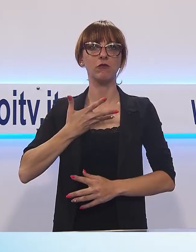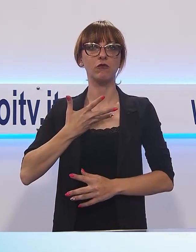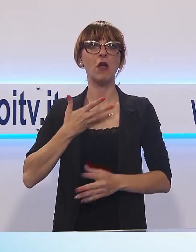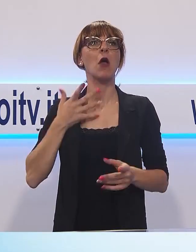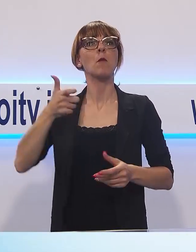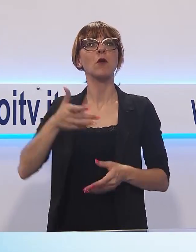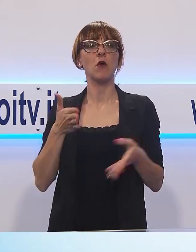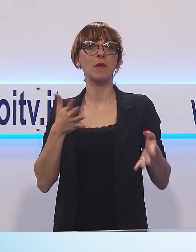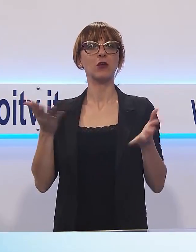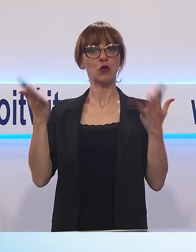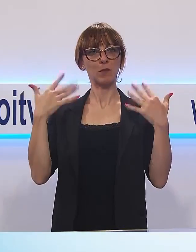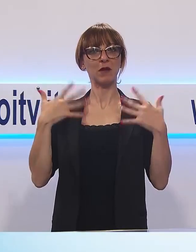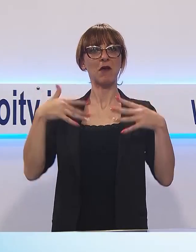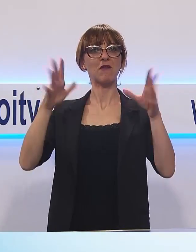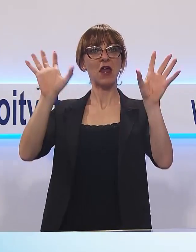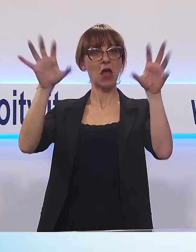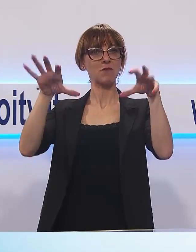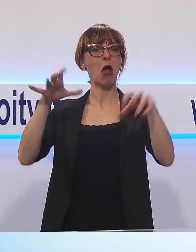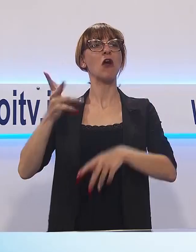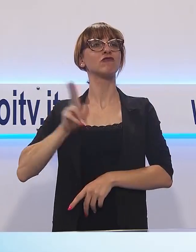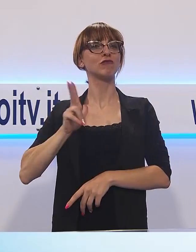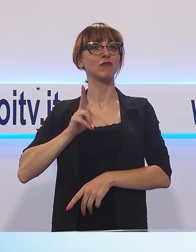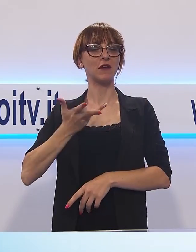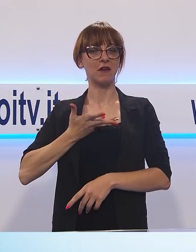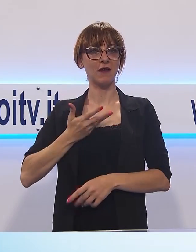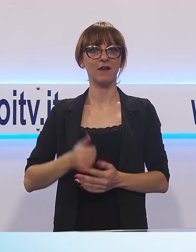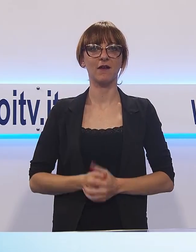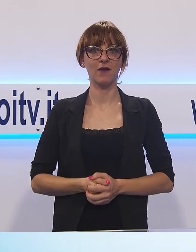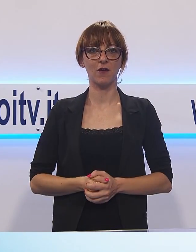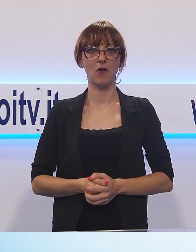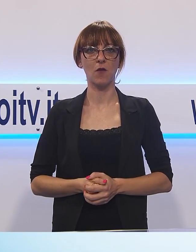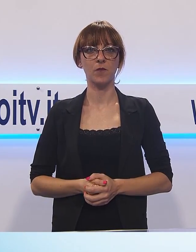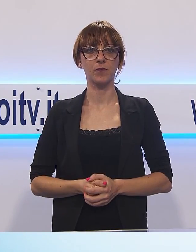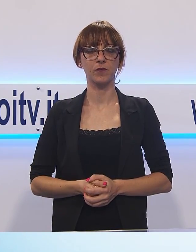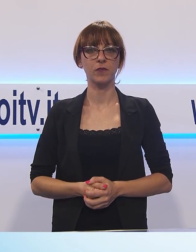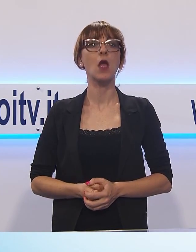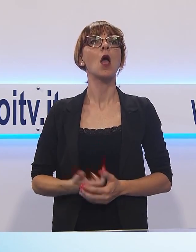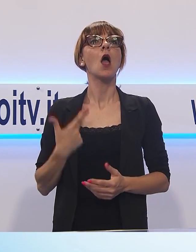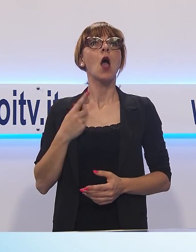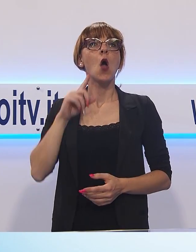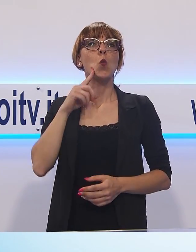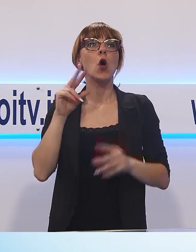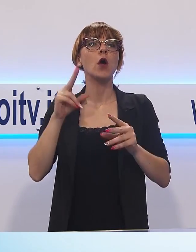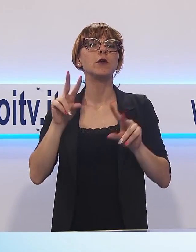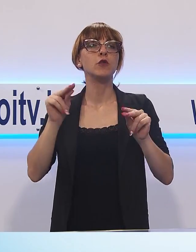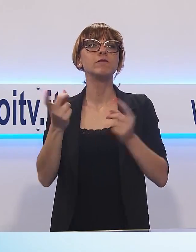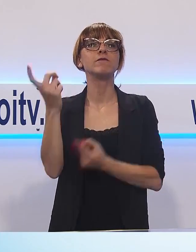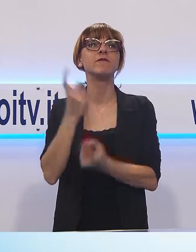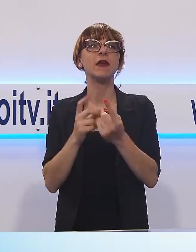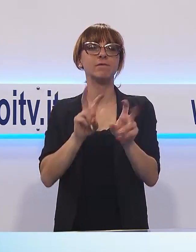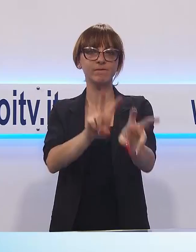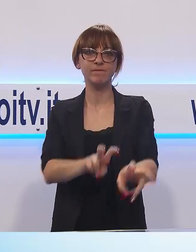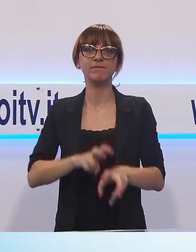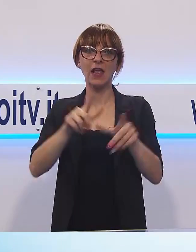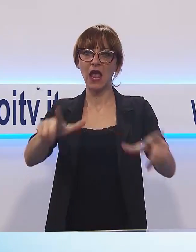piogge. Questa volta le buone nuove arrivano dal settore della coltivazione dei castagni da frutto che grazie ai temporali che sono